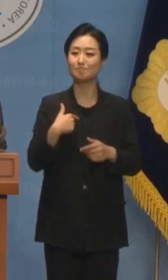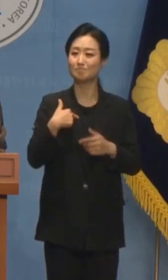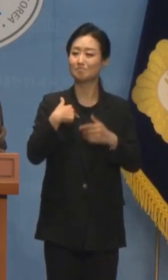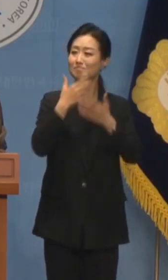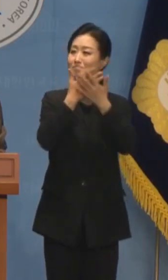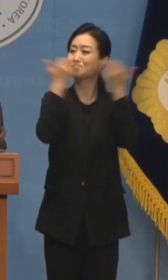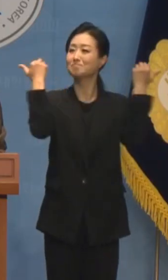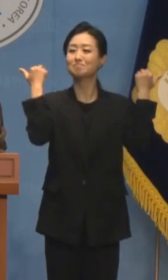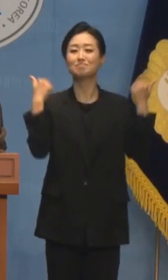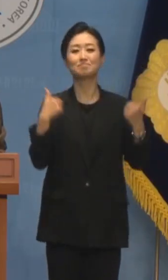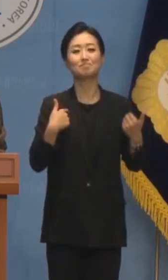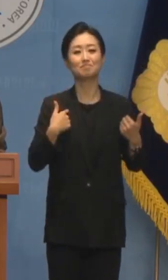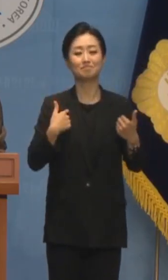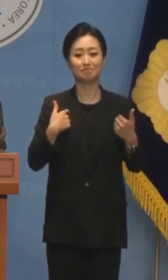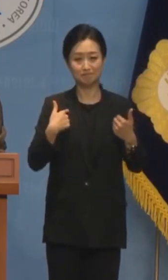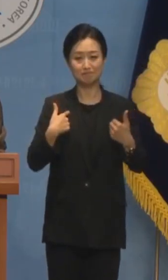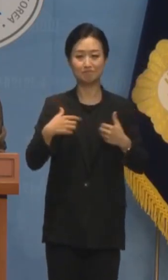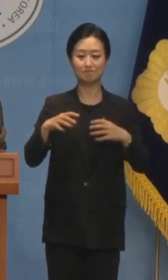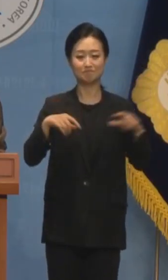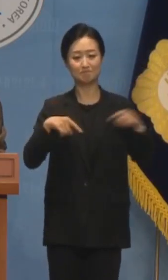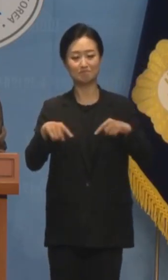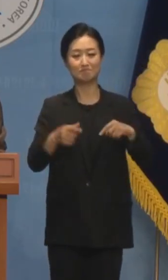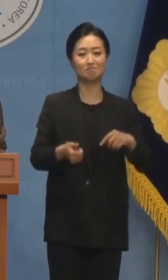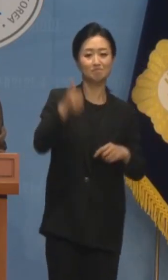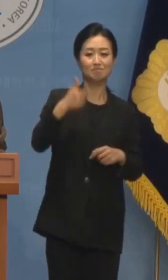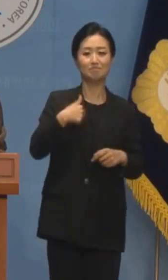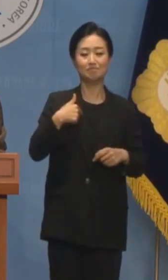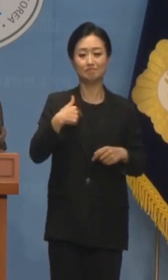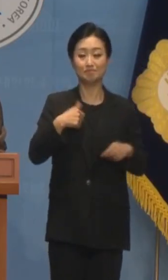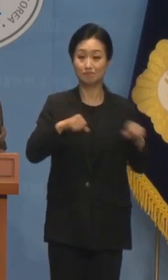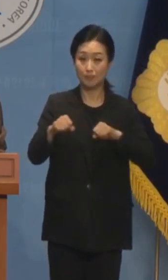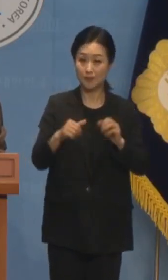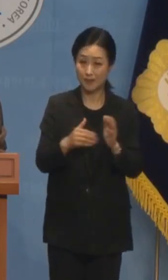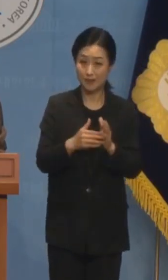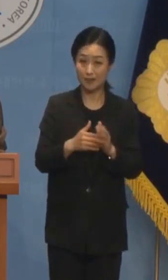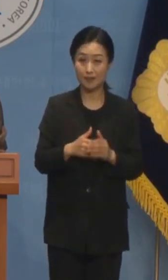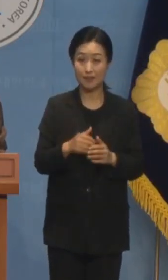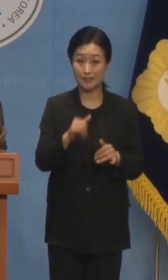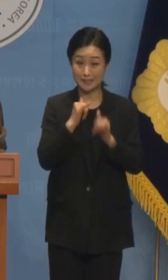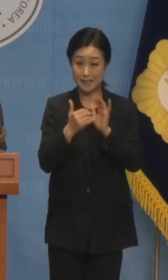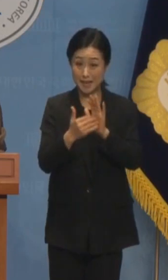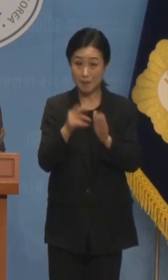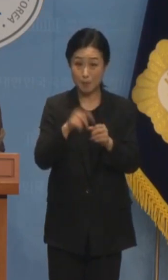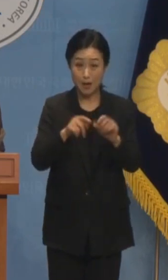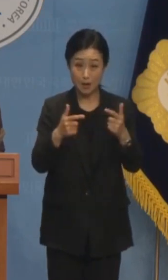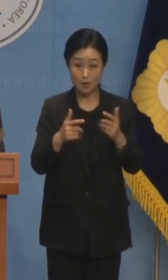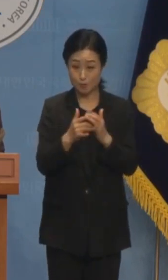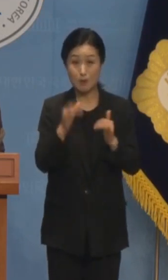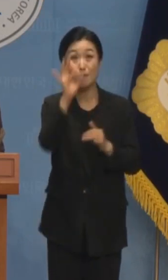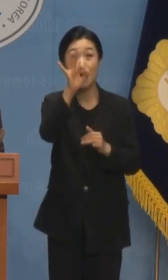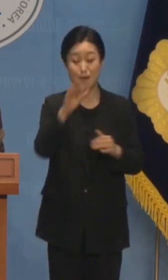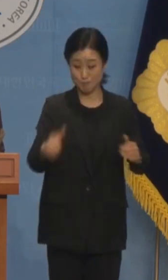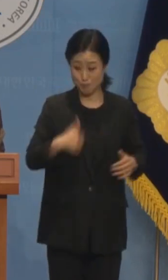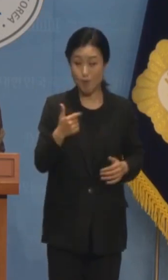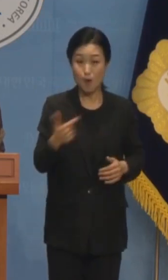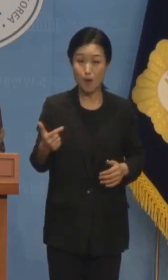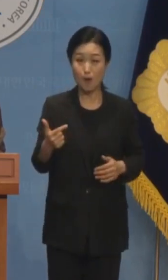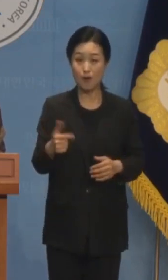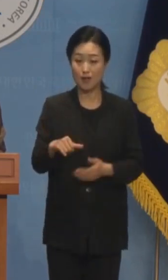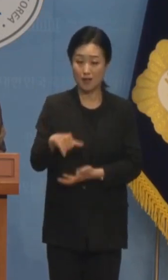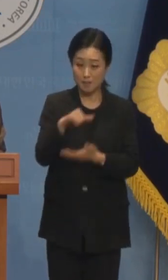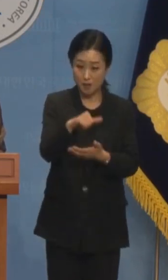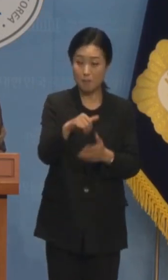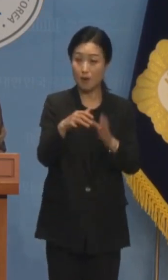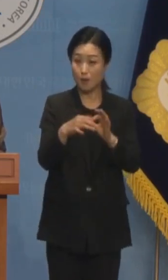시작한 겁니다 자살 예방자가 아니라 분노 유발자 김건입니다 명품 가방 수술 사건을